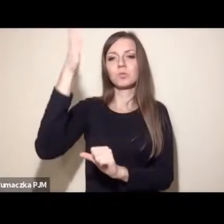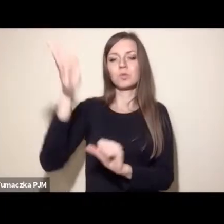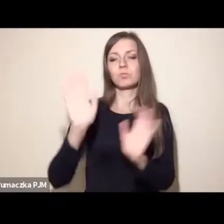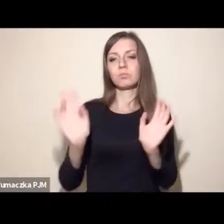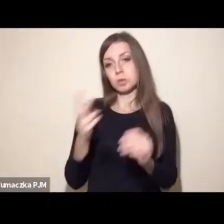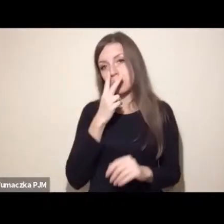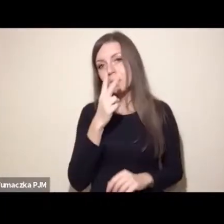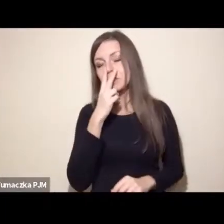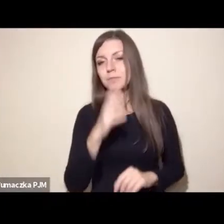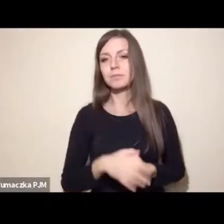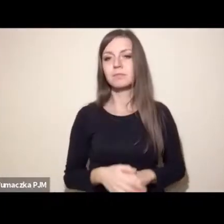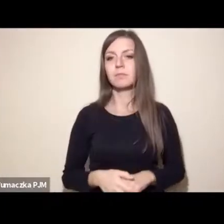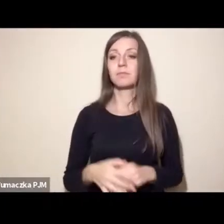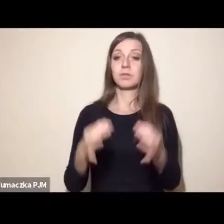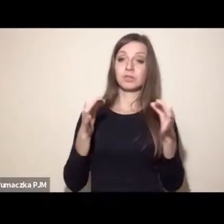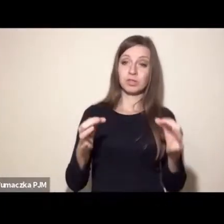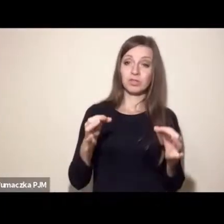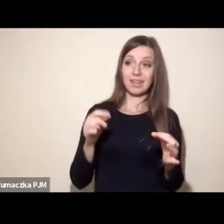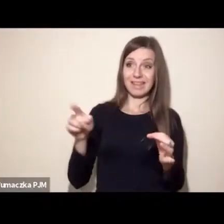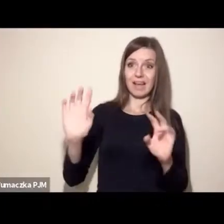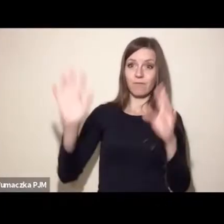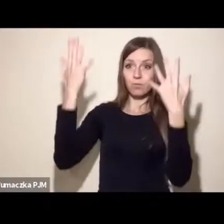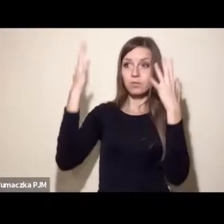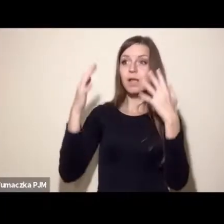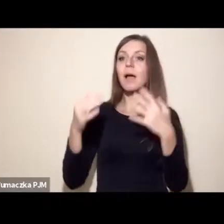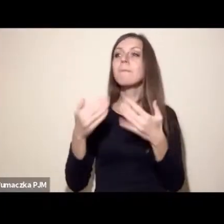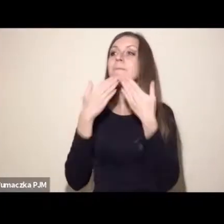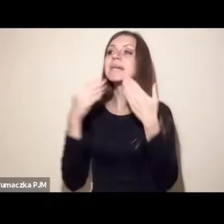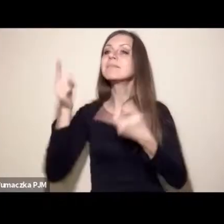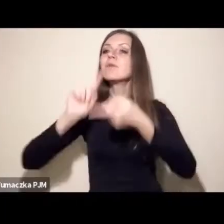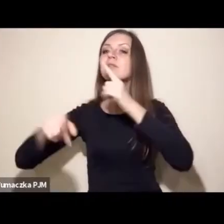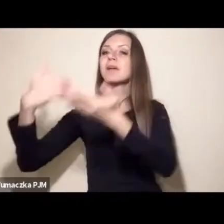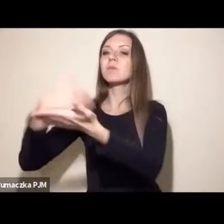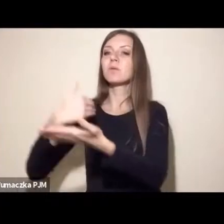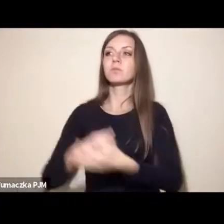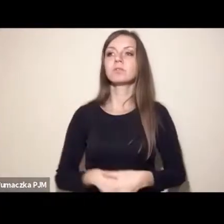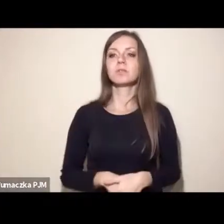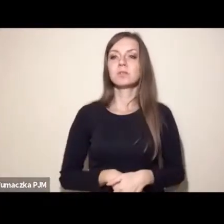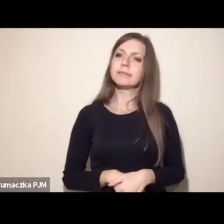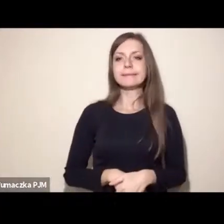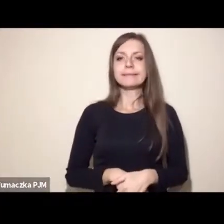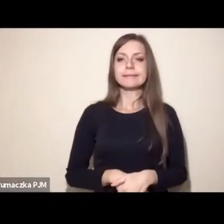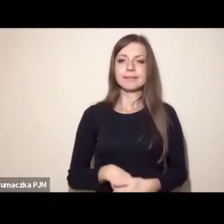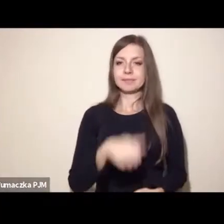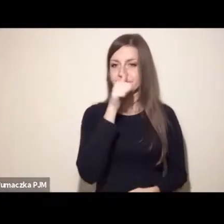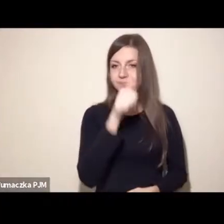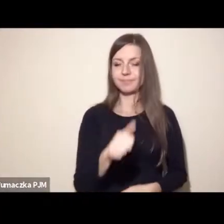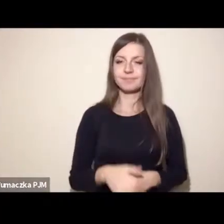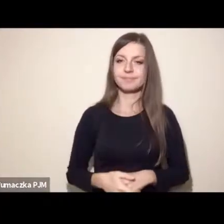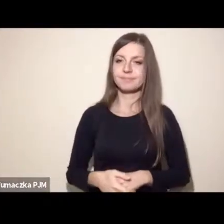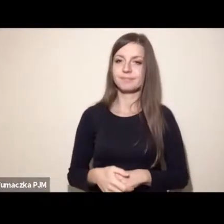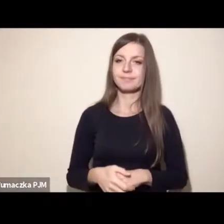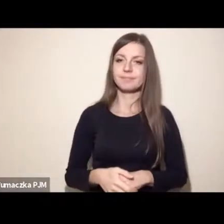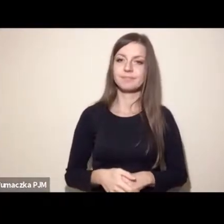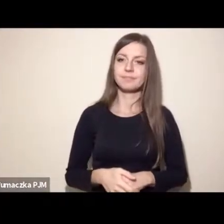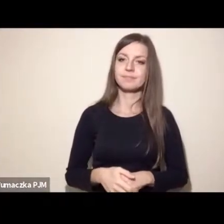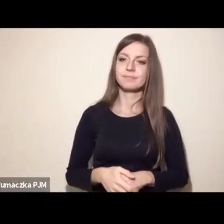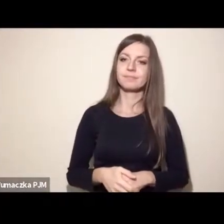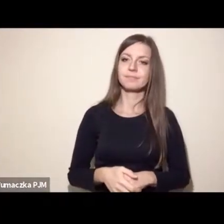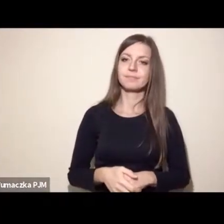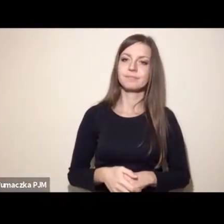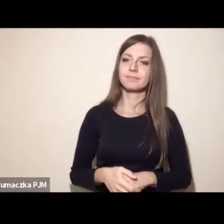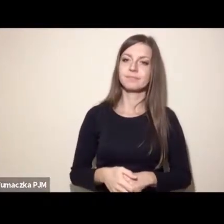Wiemy tyle, że dzisiaj taka rewolucja jest niemożliwa, choć niech szowinistyczne państwo z taką rewolucją już